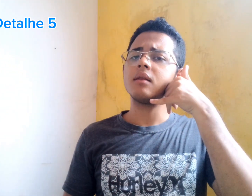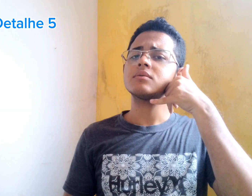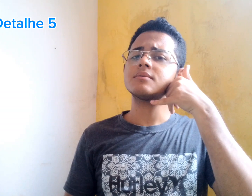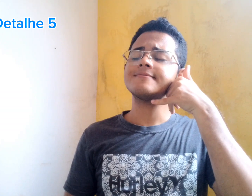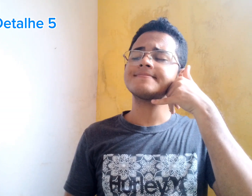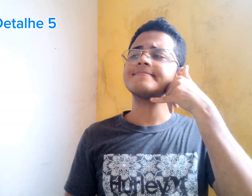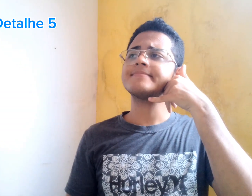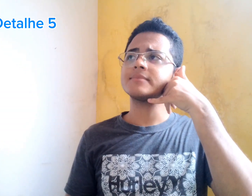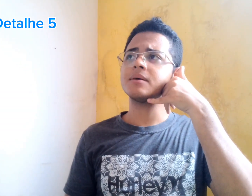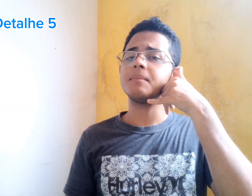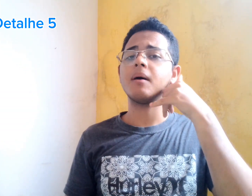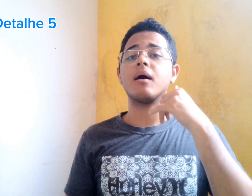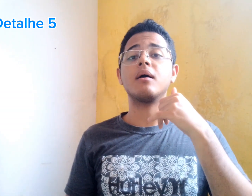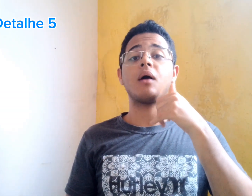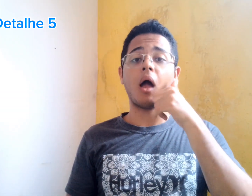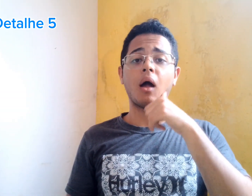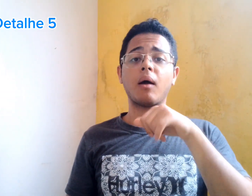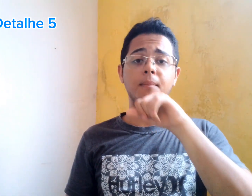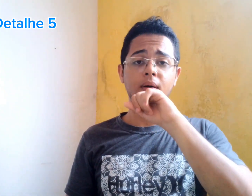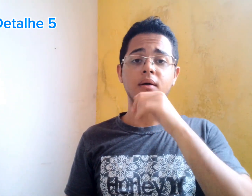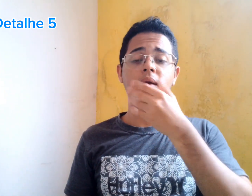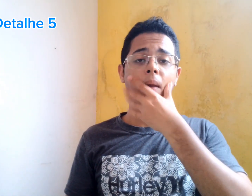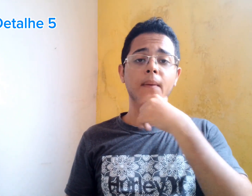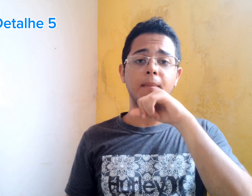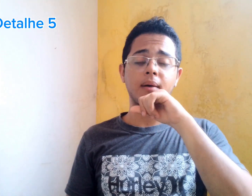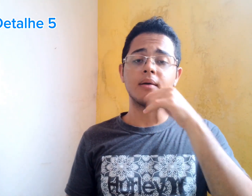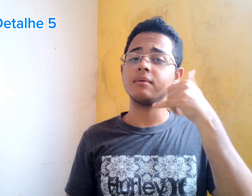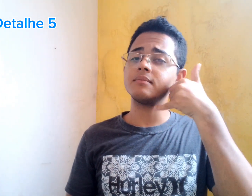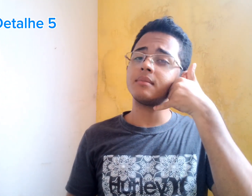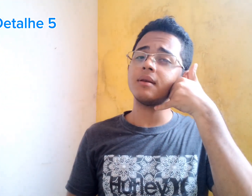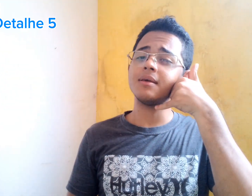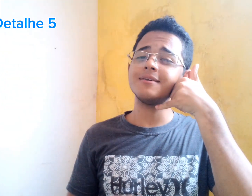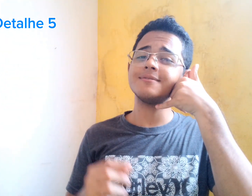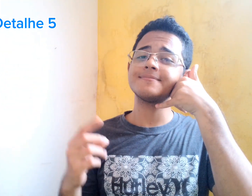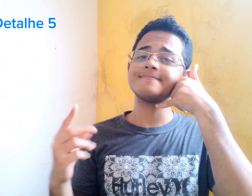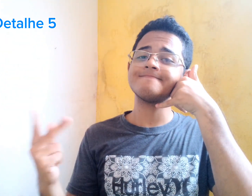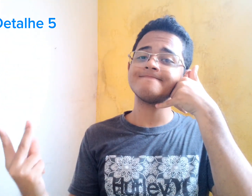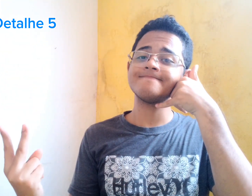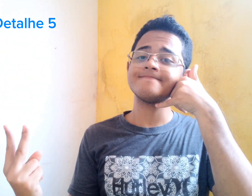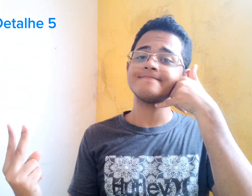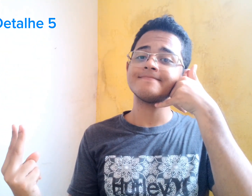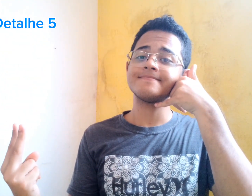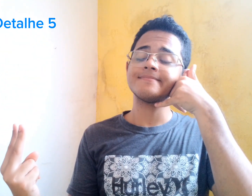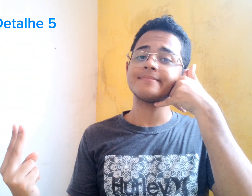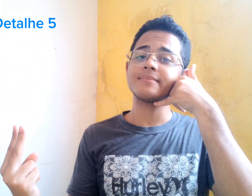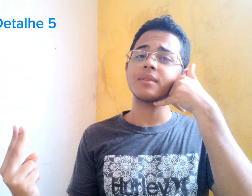Chegou um momento no filme. Que ela ligou para... Sua mãe e seu pai.